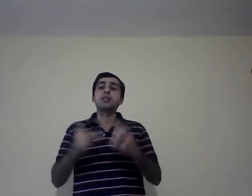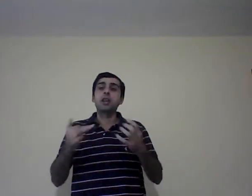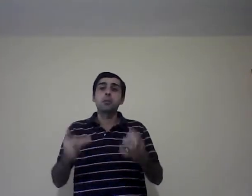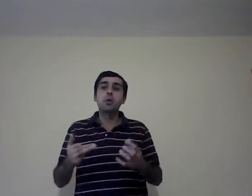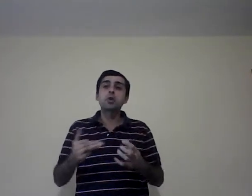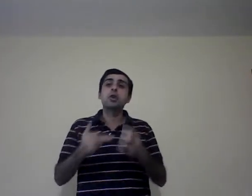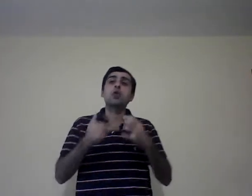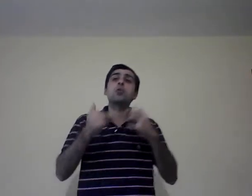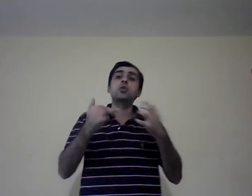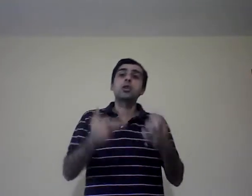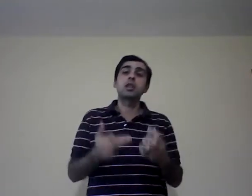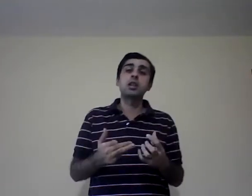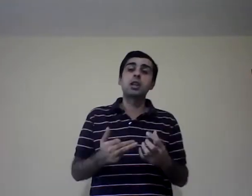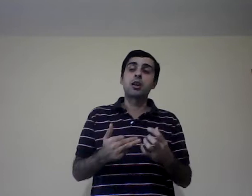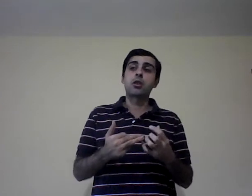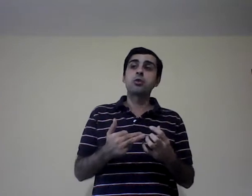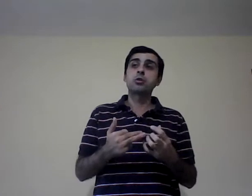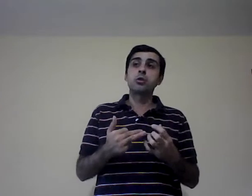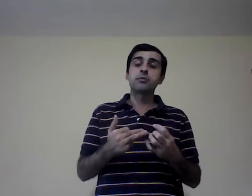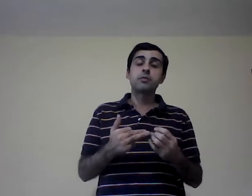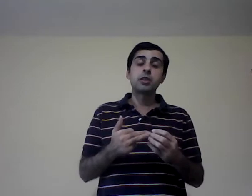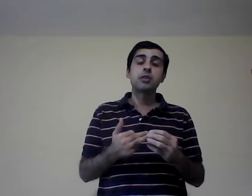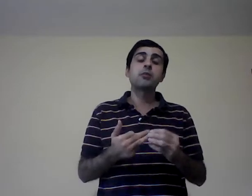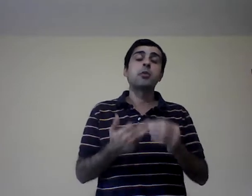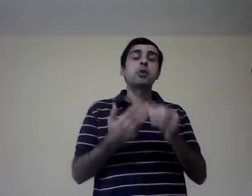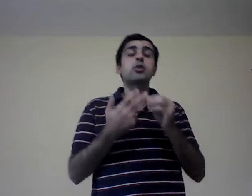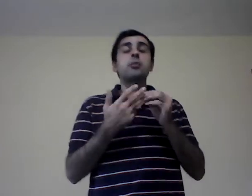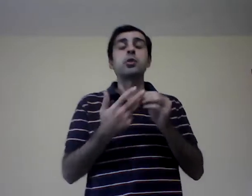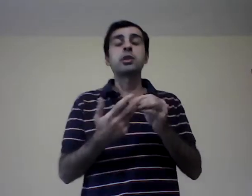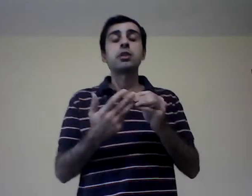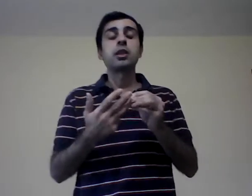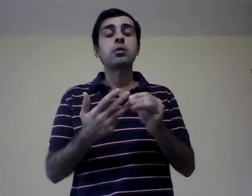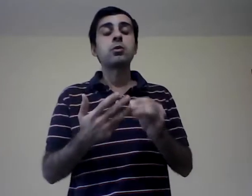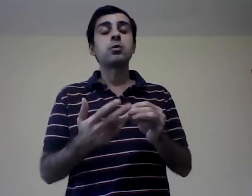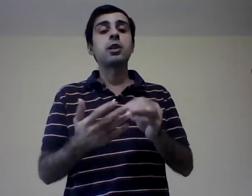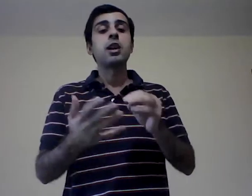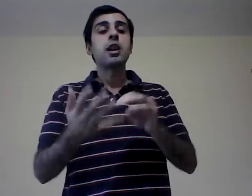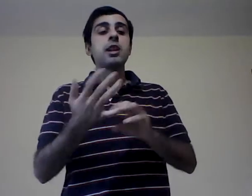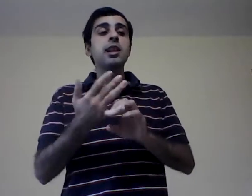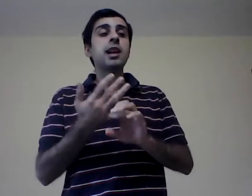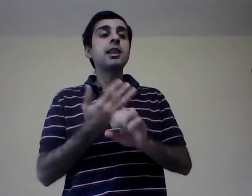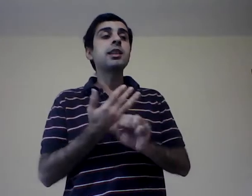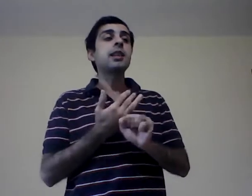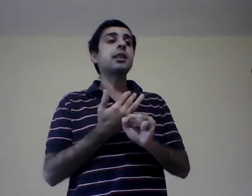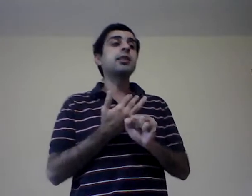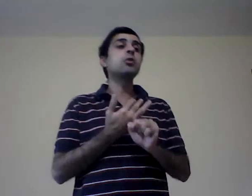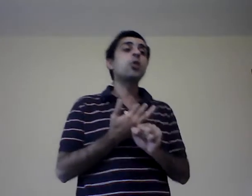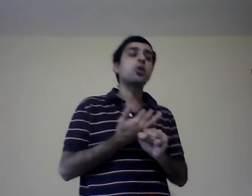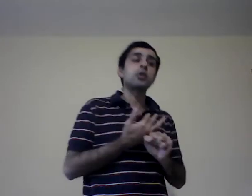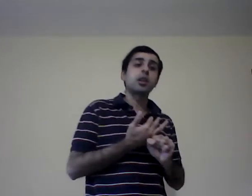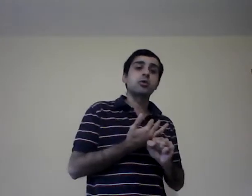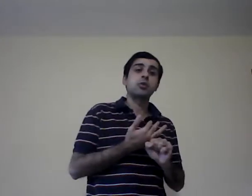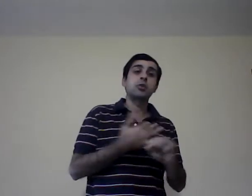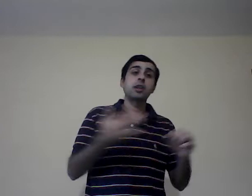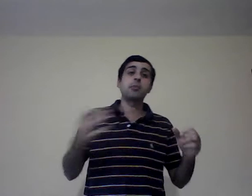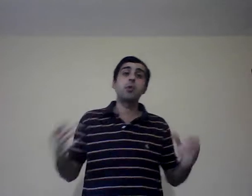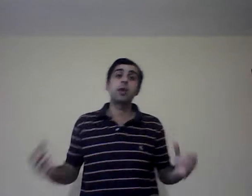responde, cómo se dirige a otro, ¿sí? Por eso es importante la estructura. Y la quinta, tiene un contexto que puede